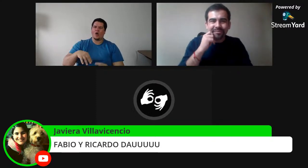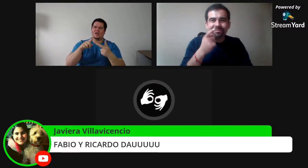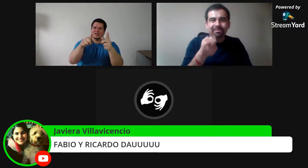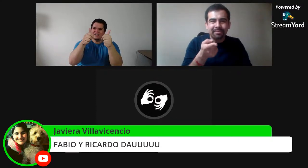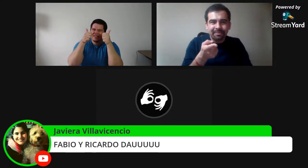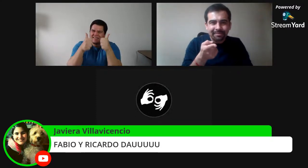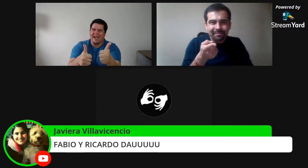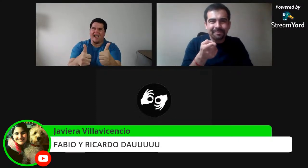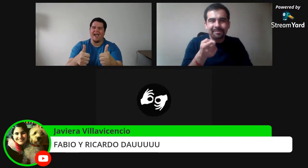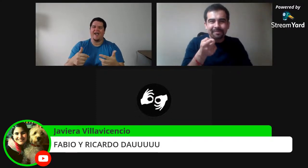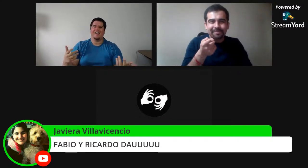como...